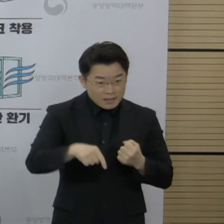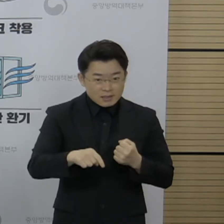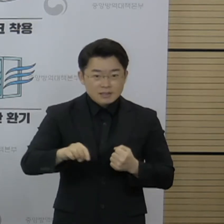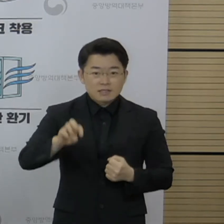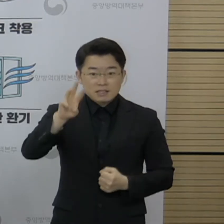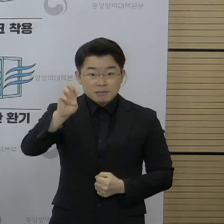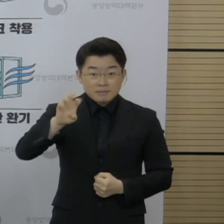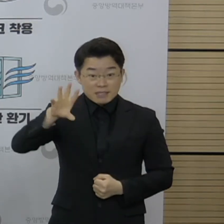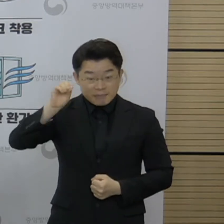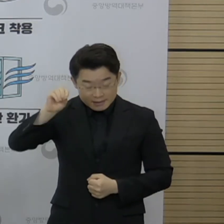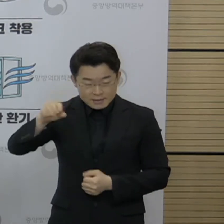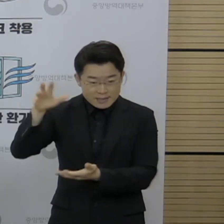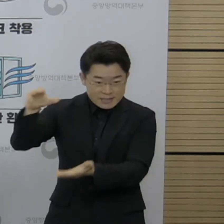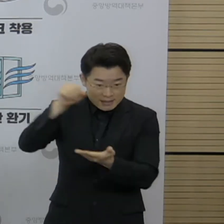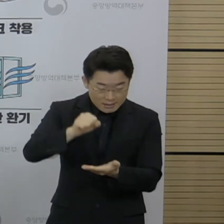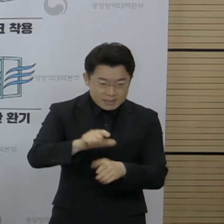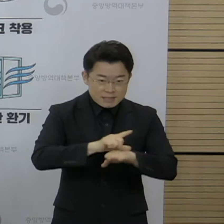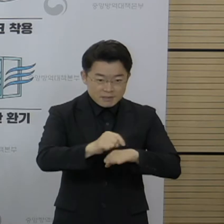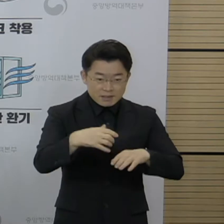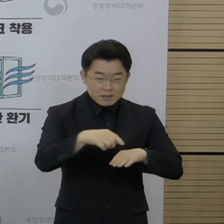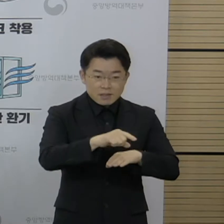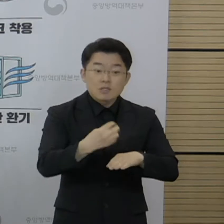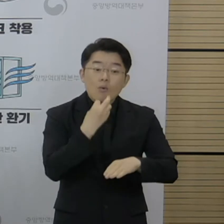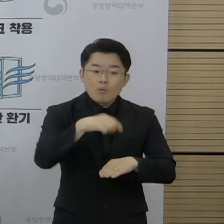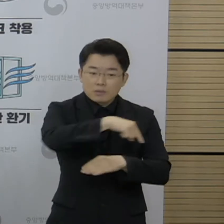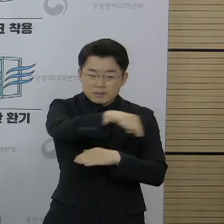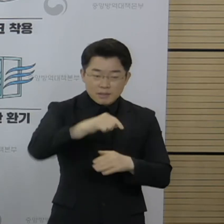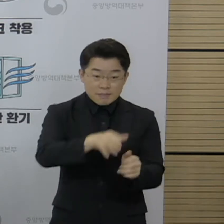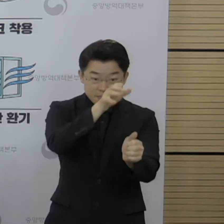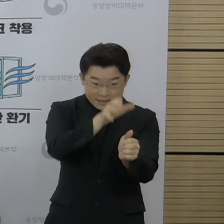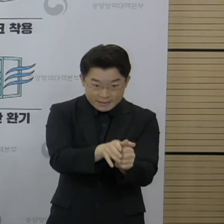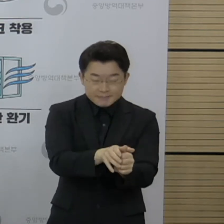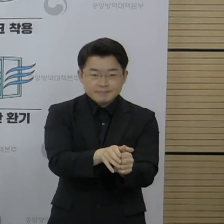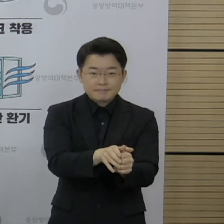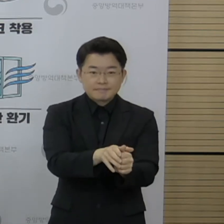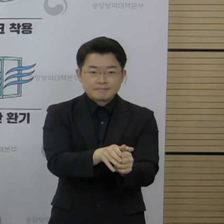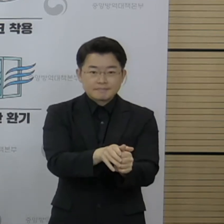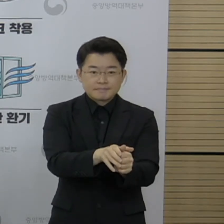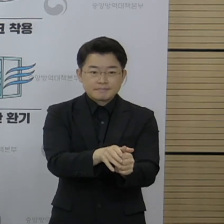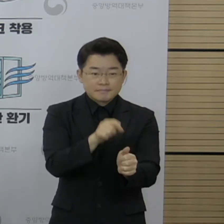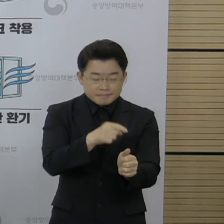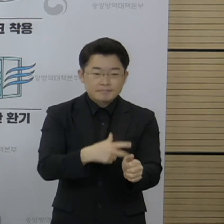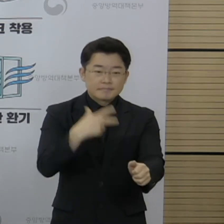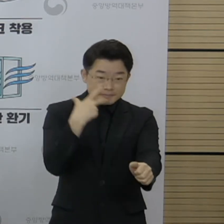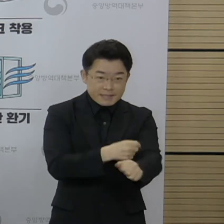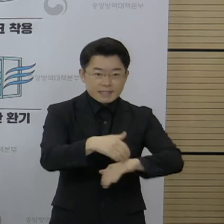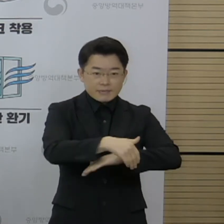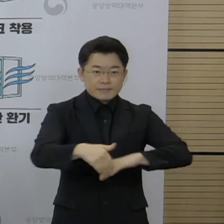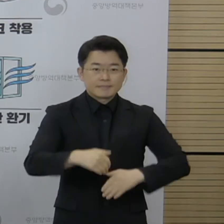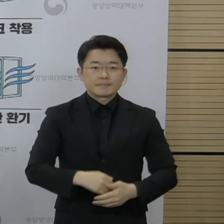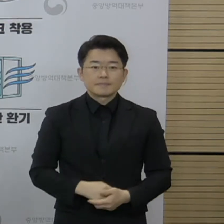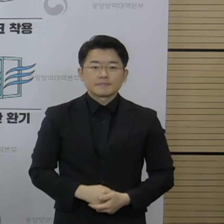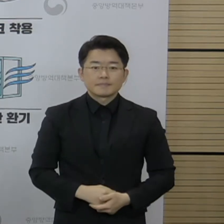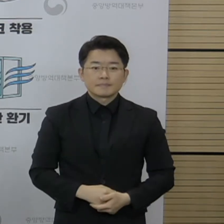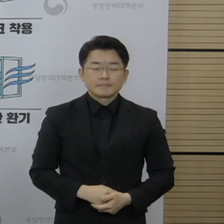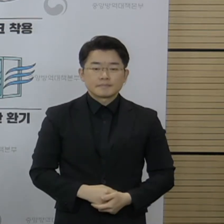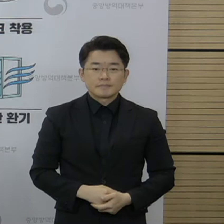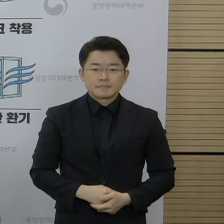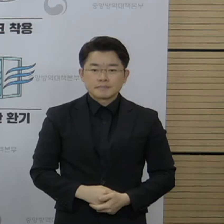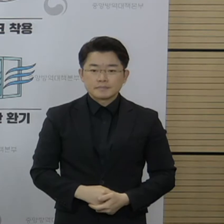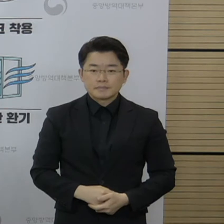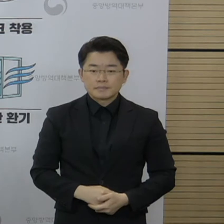회분을 서울, 경기에 공급해서 7월 13일부터 공급하는 데 1차 쓰게 되고요. 그리고 30,